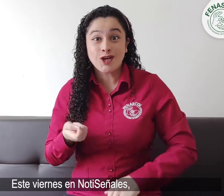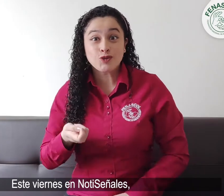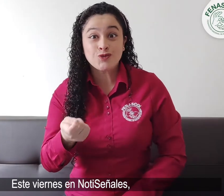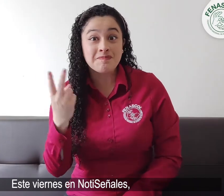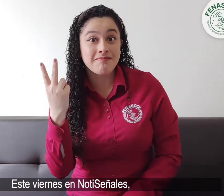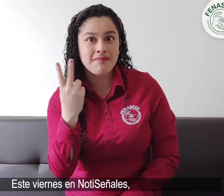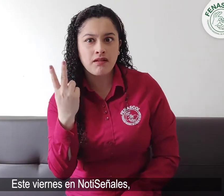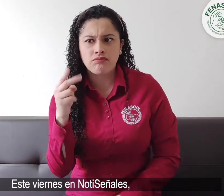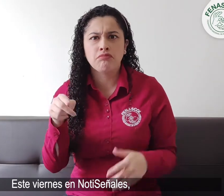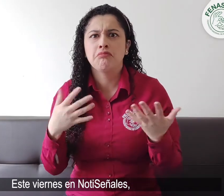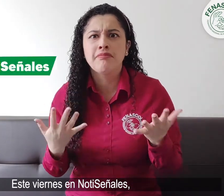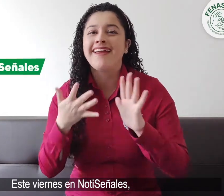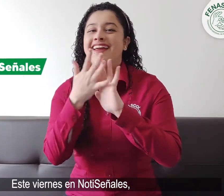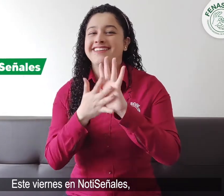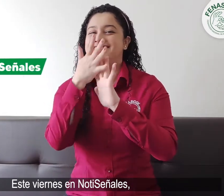Este viernes en Noticeñales